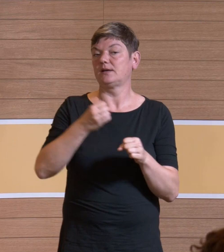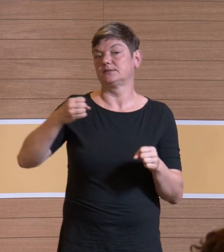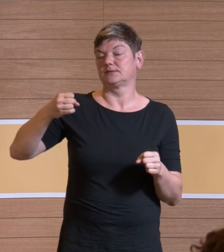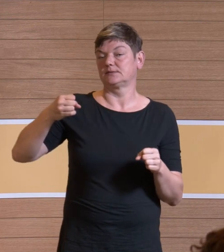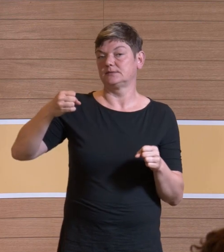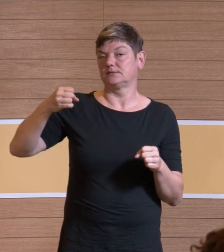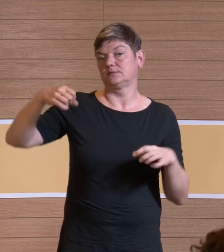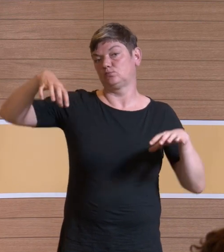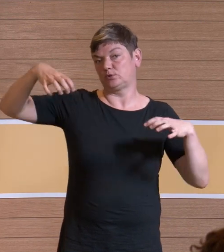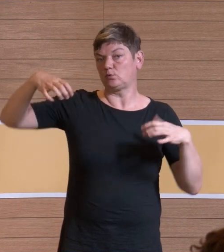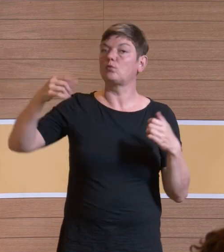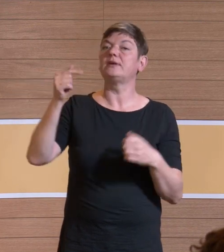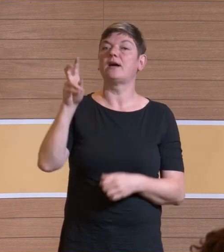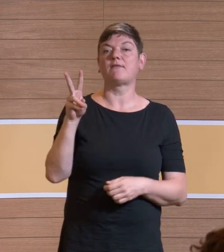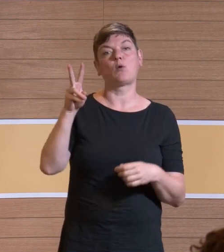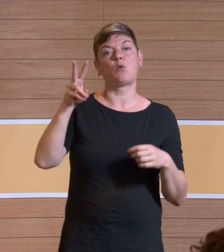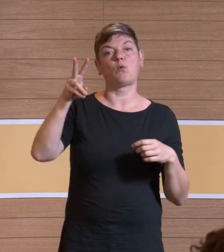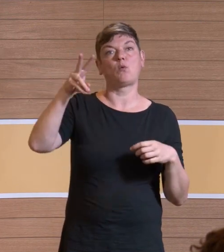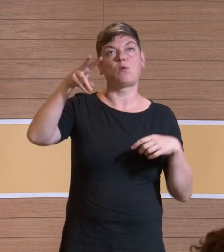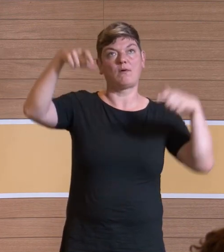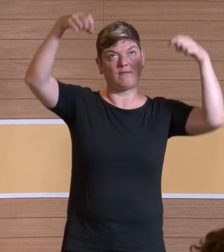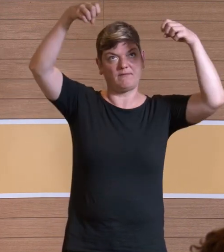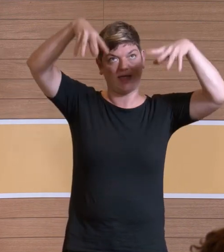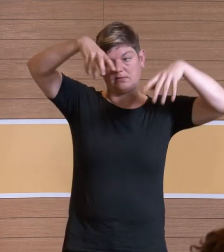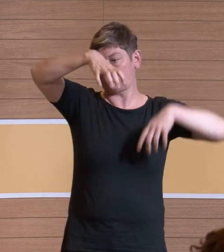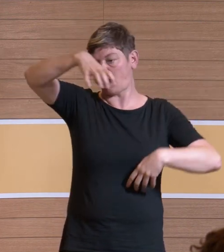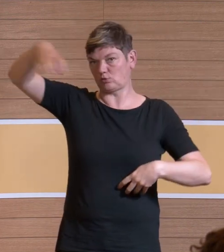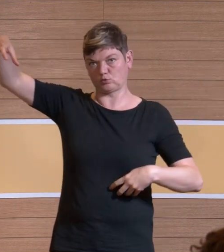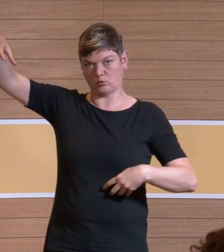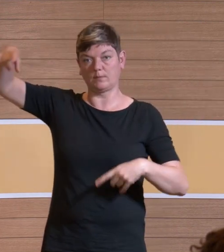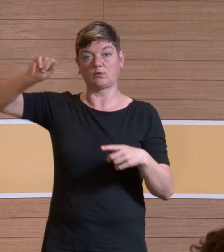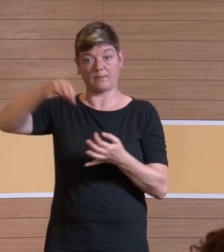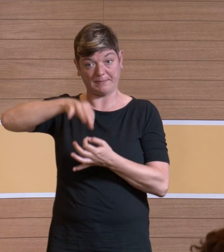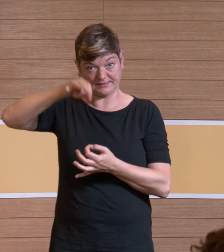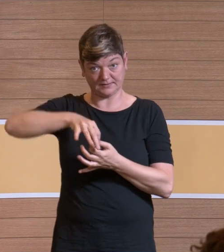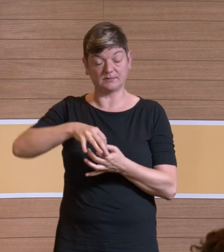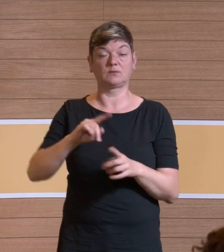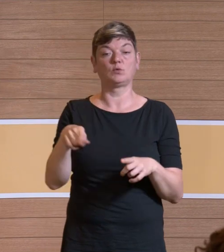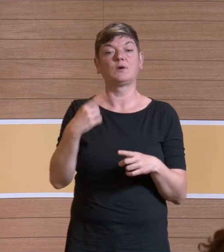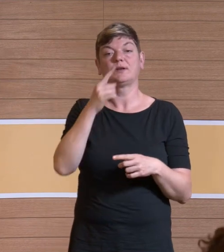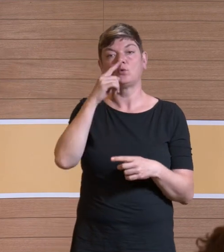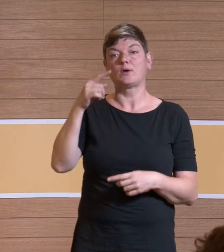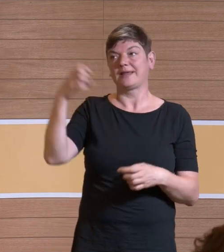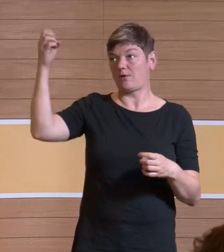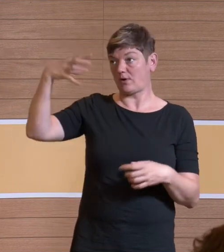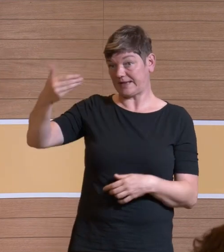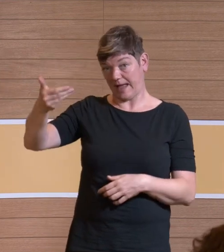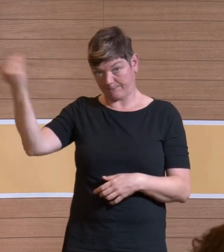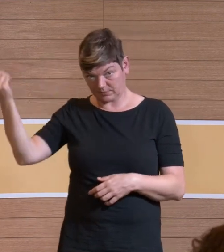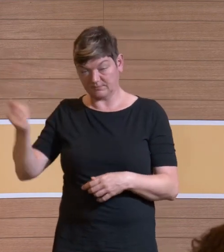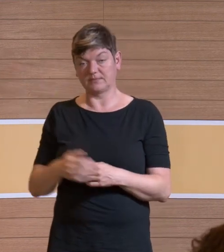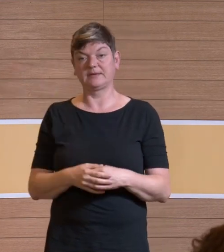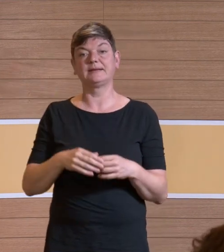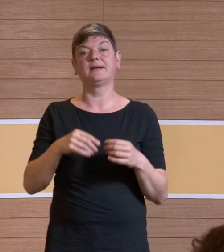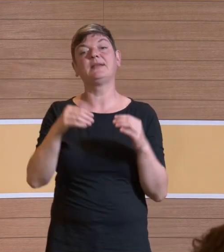die Leuchten einfach mal aus dem THV-Feld rausgeschoben und haben dann nochmal gemessen und stellen fest, was wir nur durchs Entfernen der Leuchten im Pegel von 2